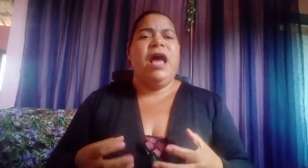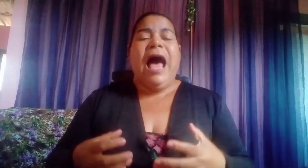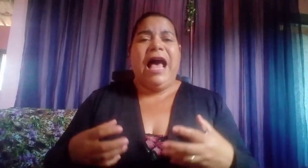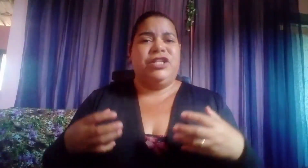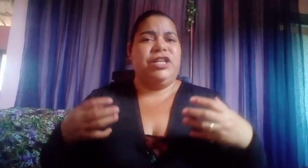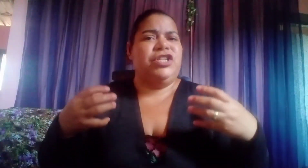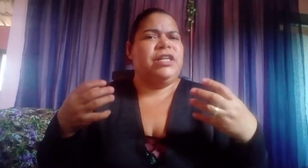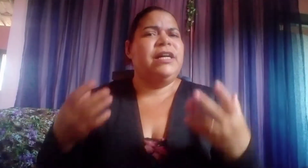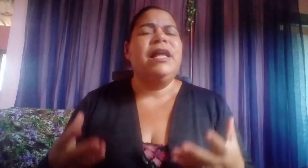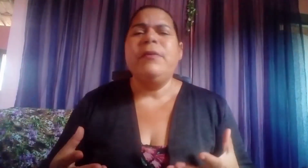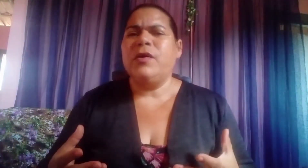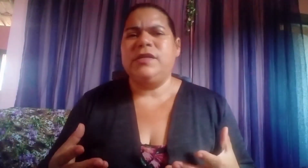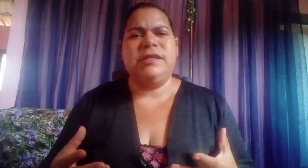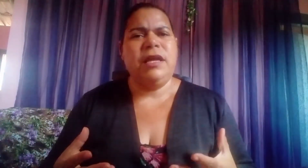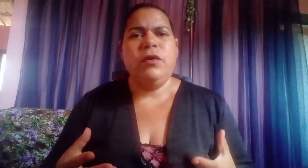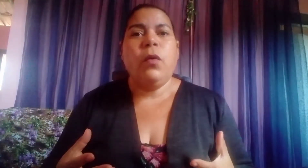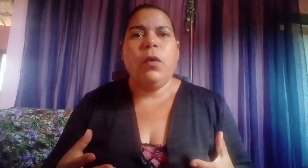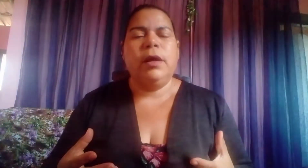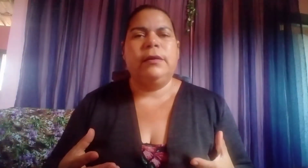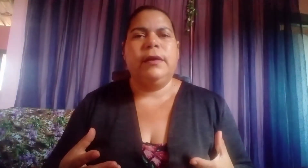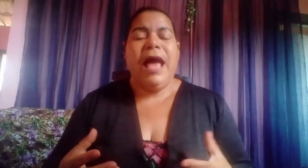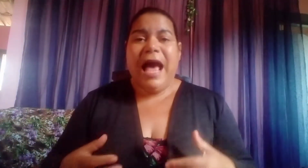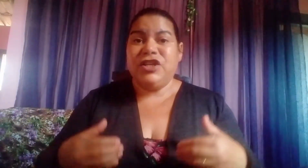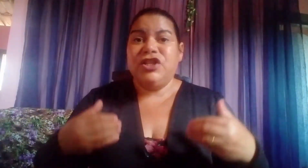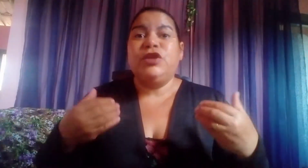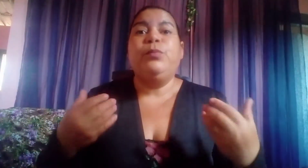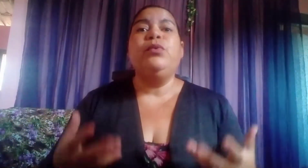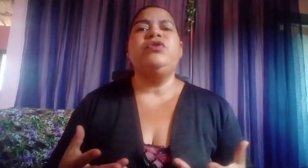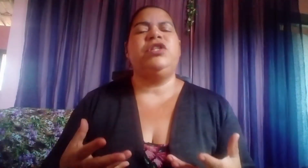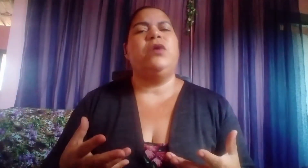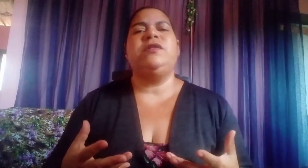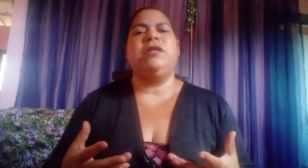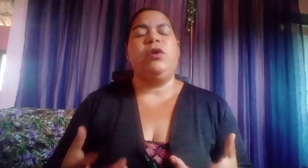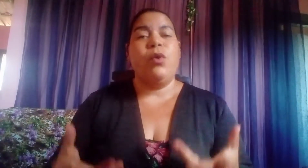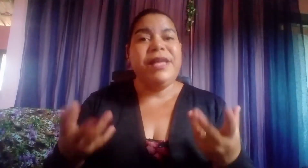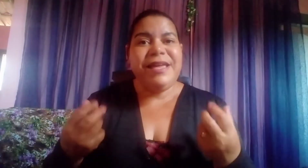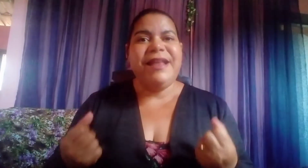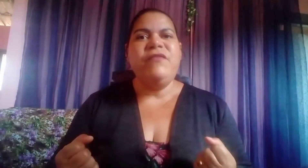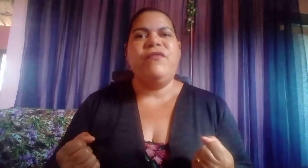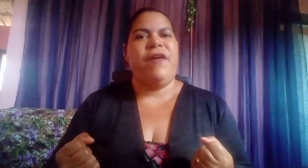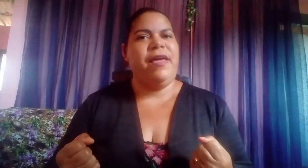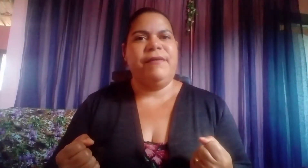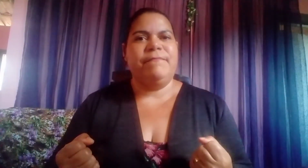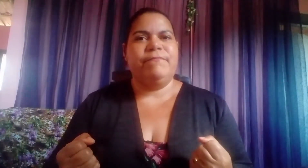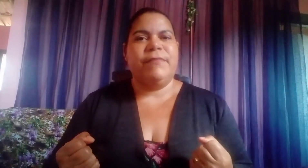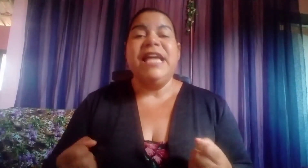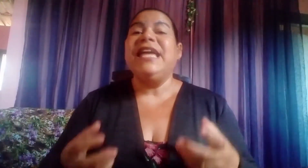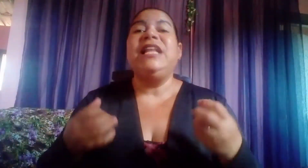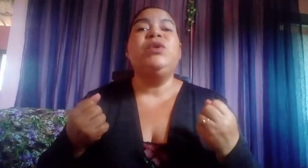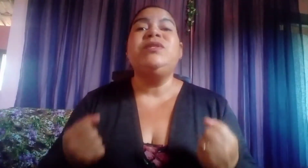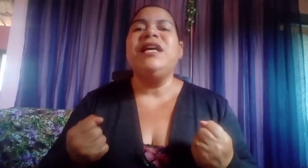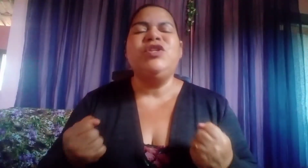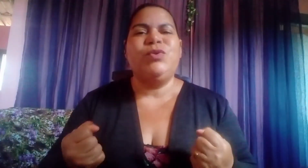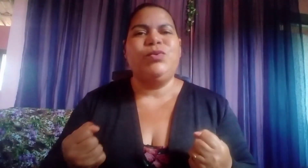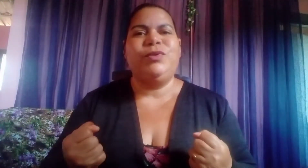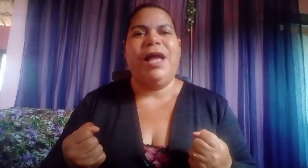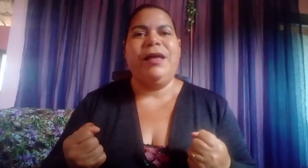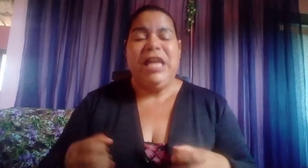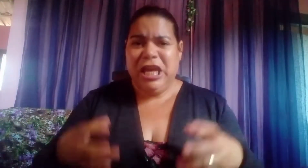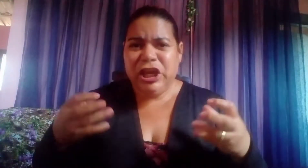a gente clama ao Senhor, a gente busca o Senhor e Ele vem. E Ele nos ajuda. E